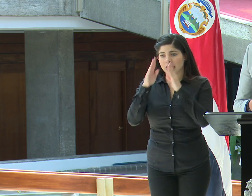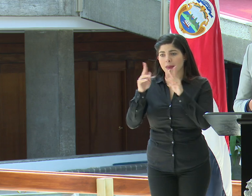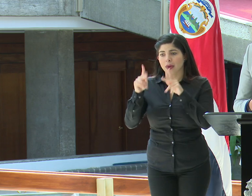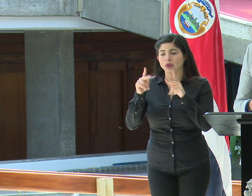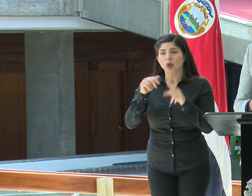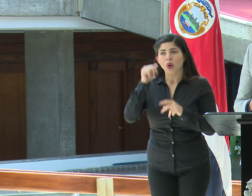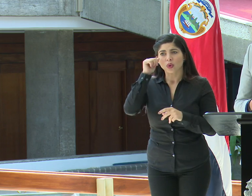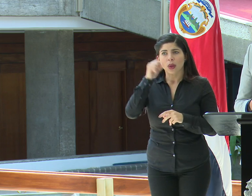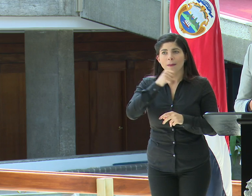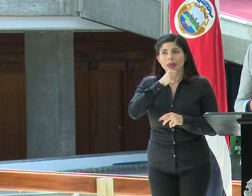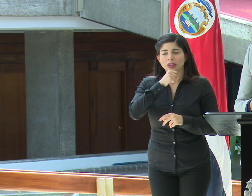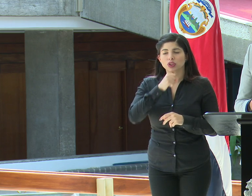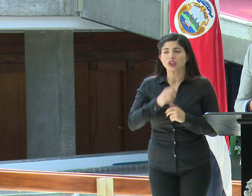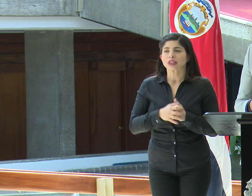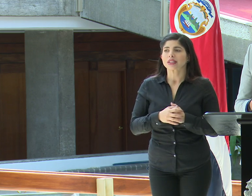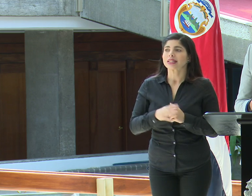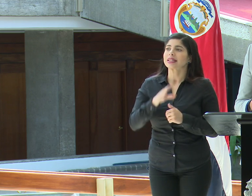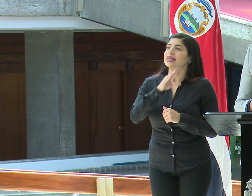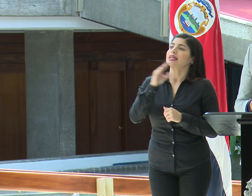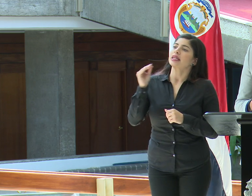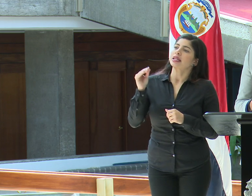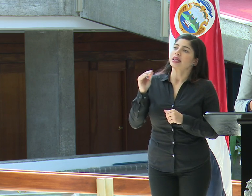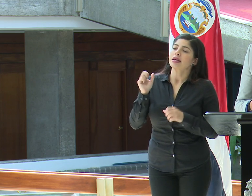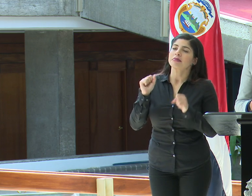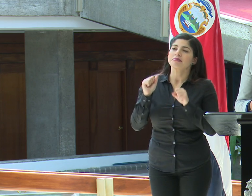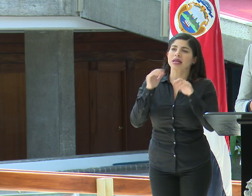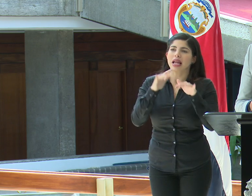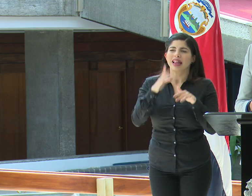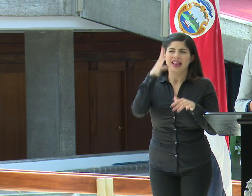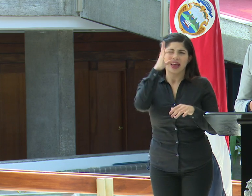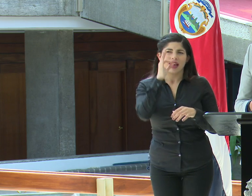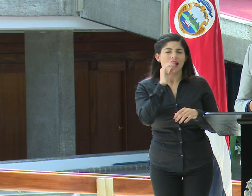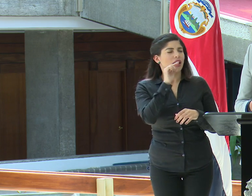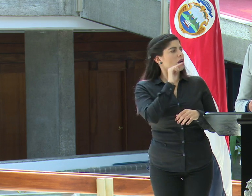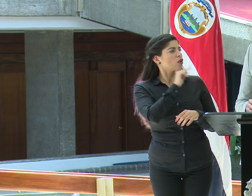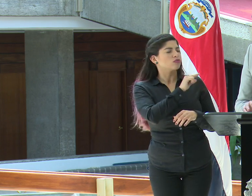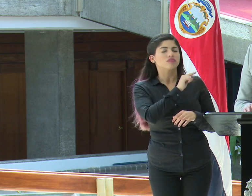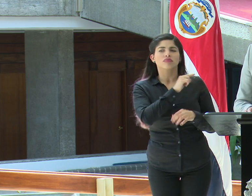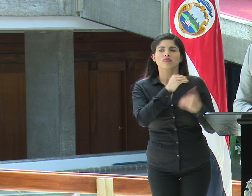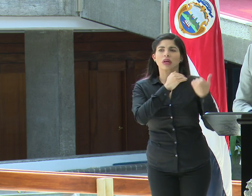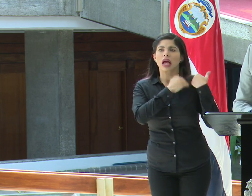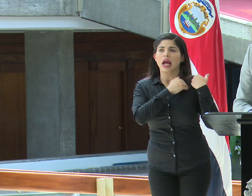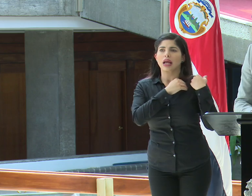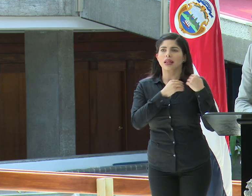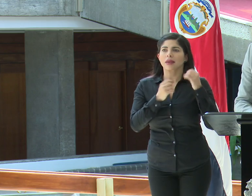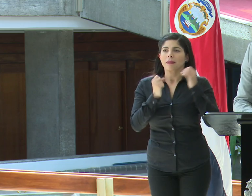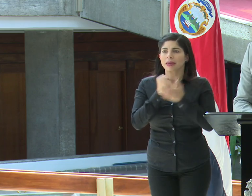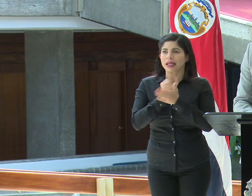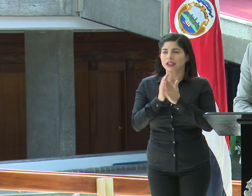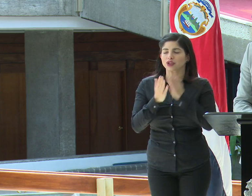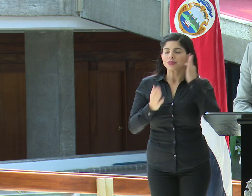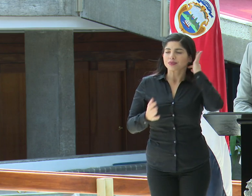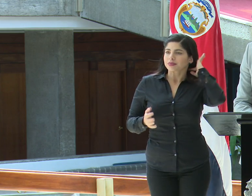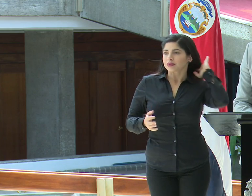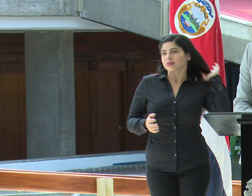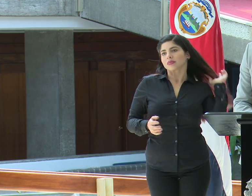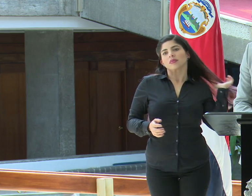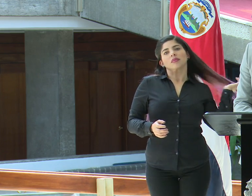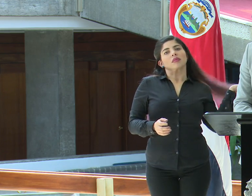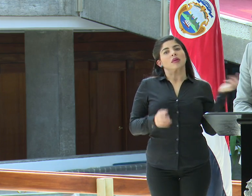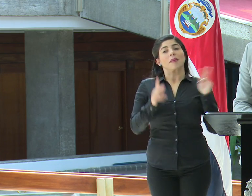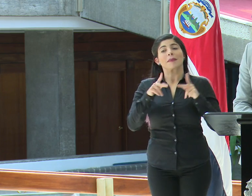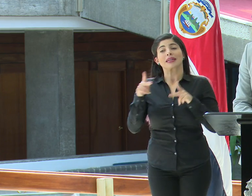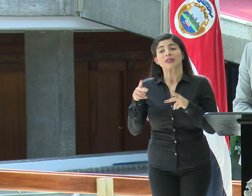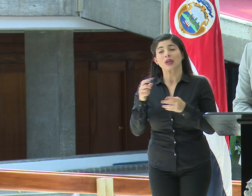población adulta mayor y lo de los 100 migrantes, que creo que me va a atender la encargada de la dirección de inmigración. Sí, con población